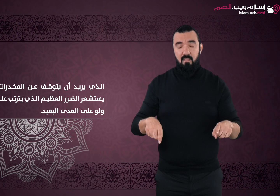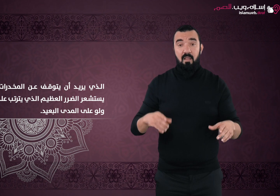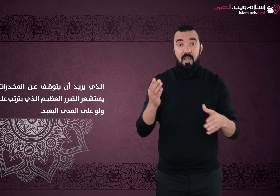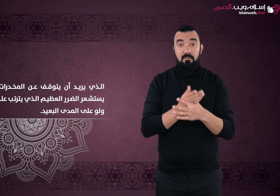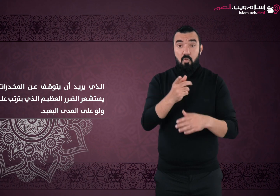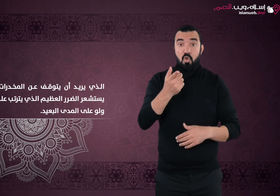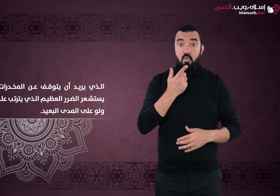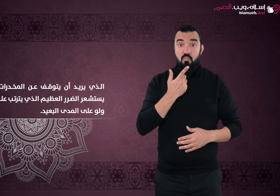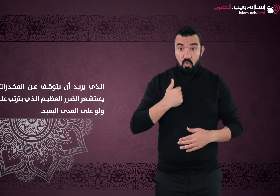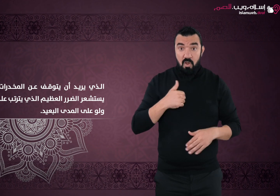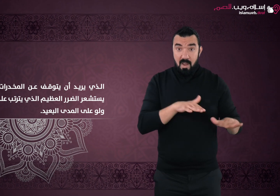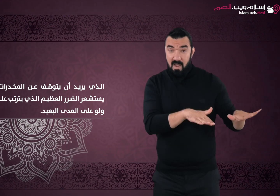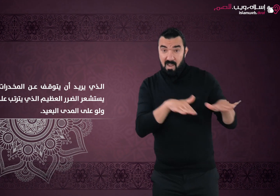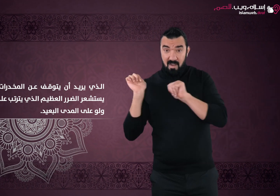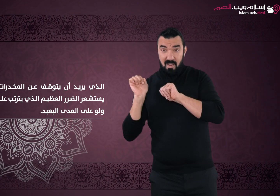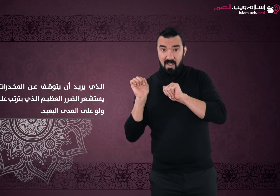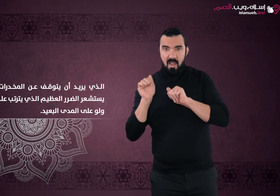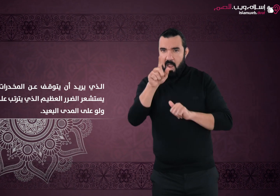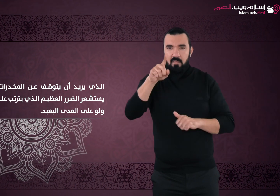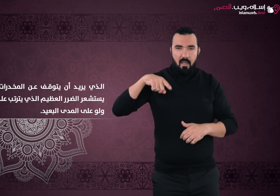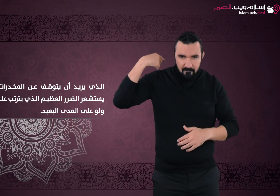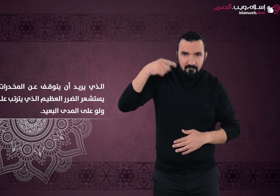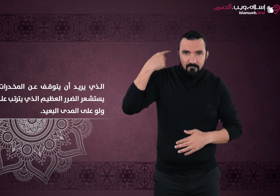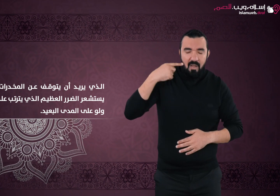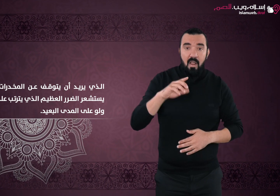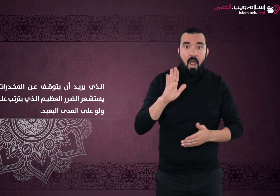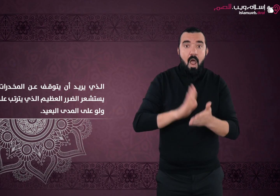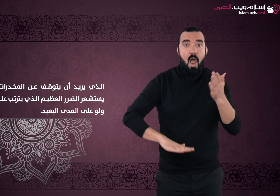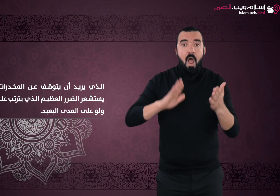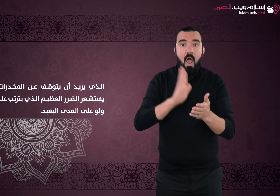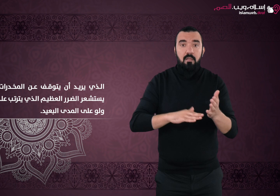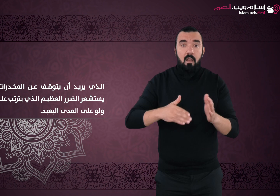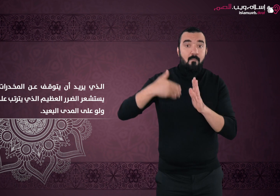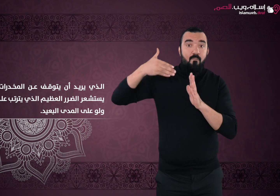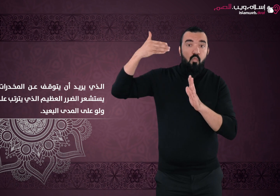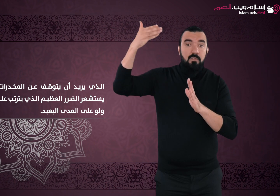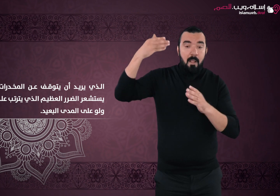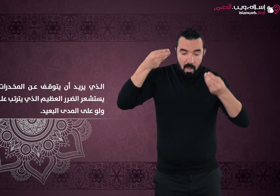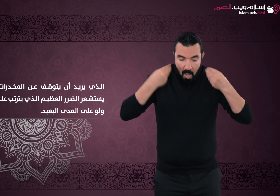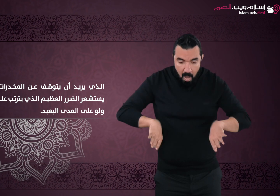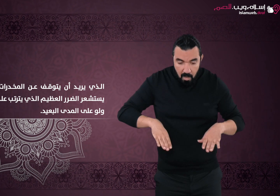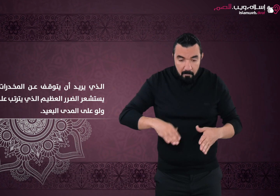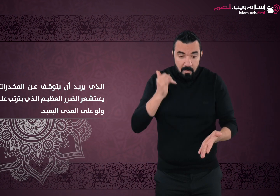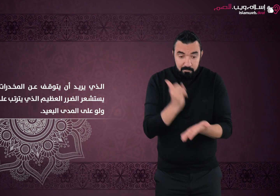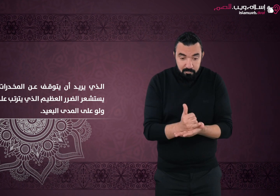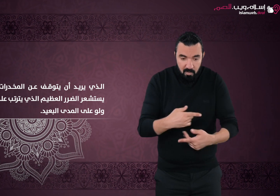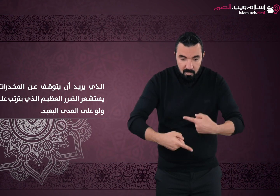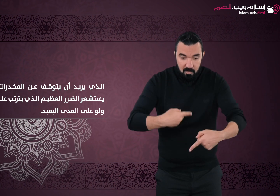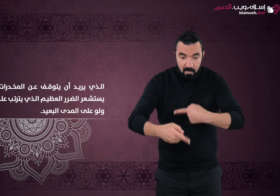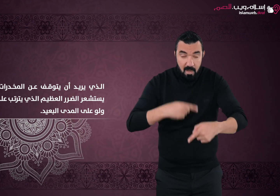الضرر العظيم الذي يترتب على تناولها ولو على المدى